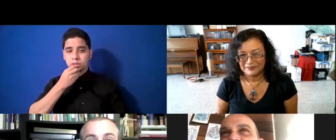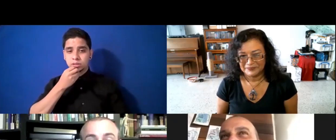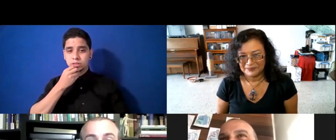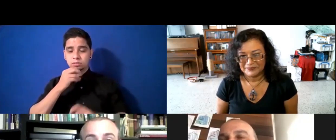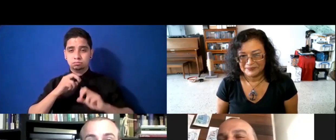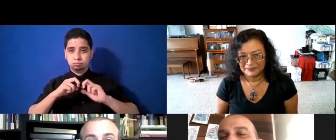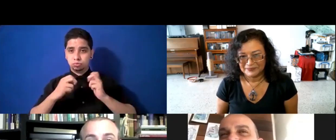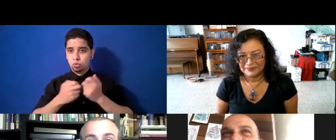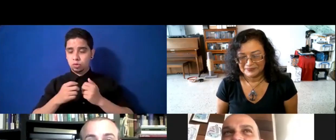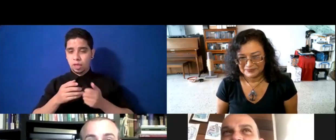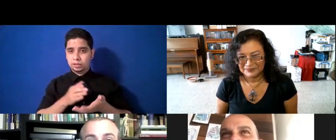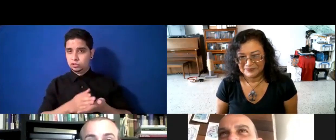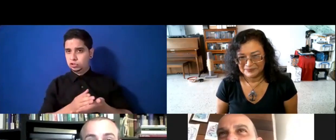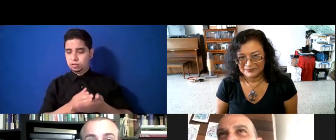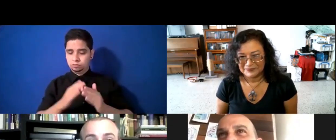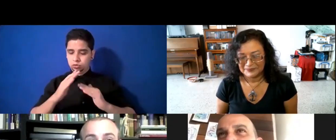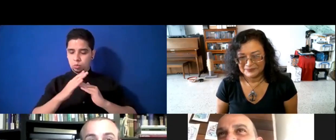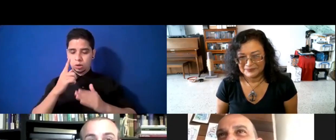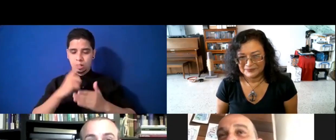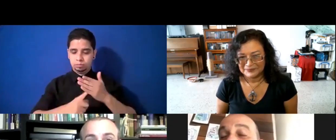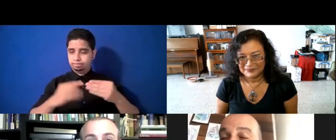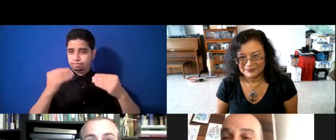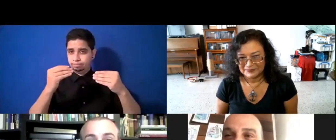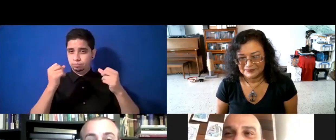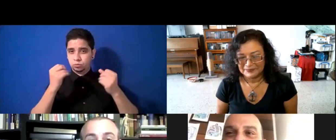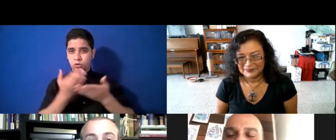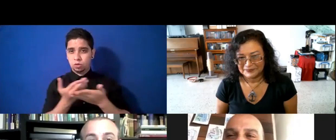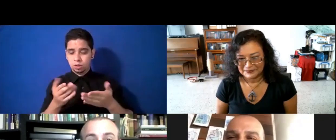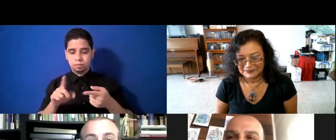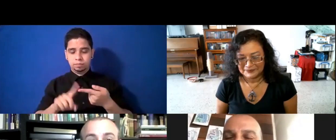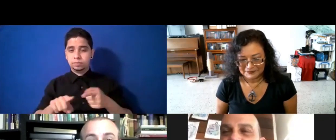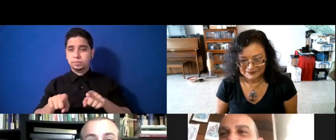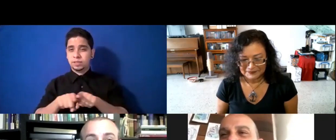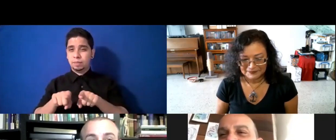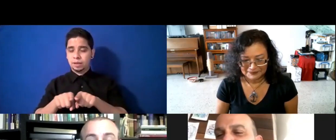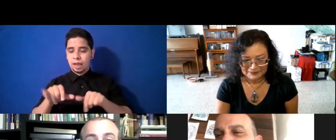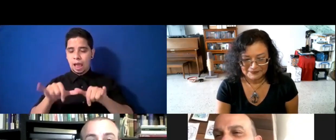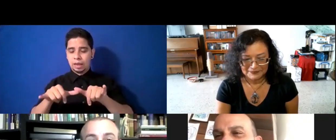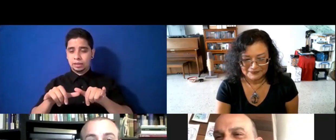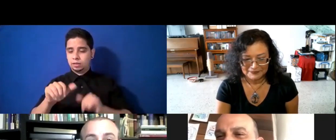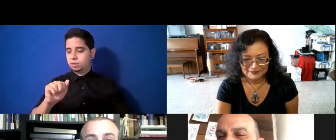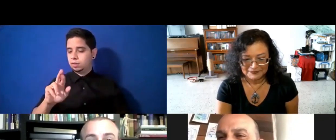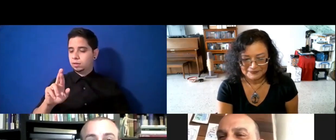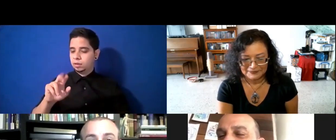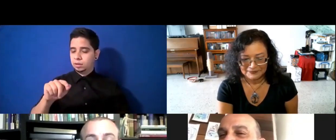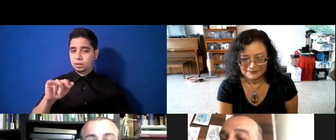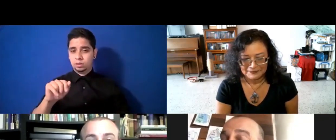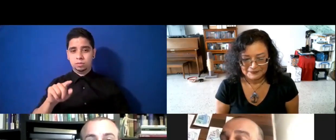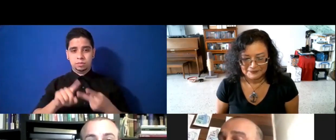mi mentora, un arquitecto, de la gente de los distribuidores también, que tenía mucha